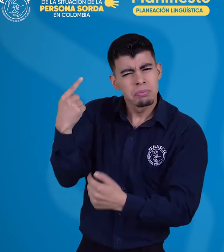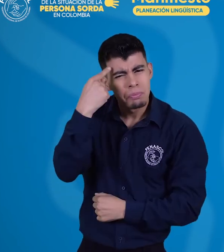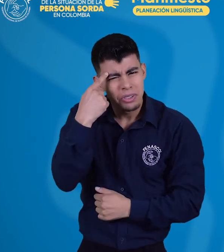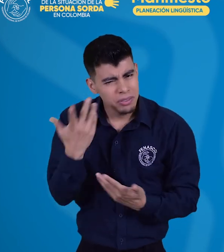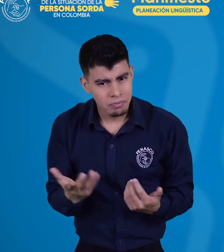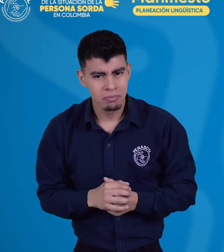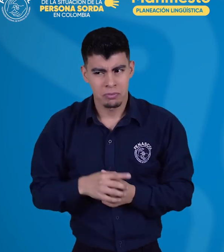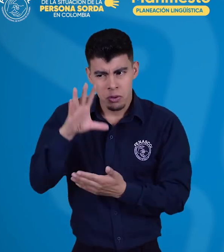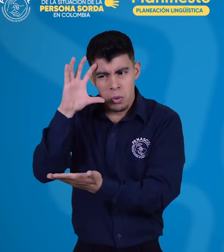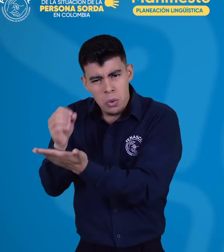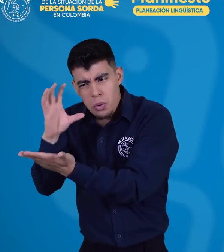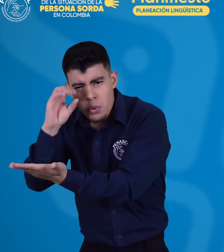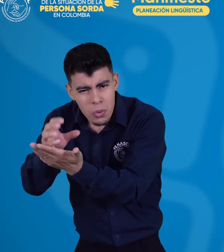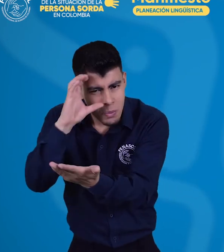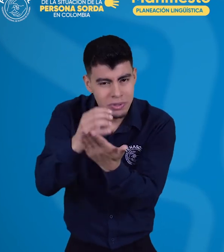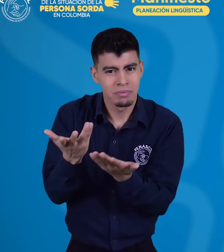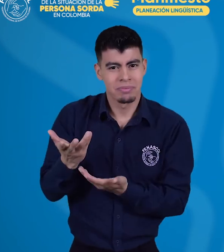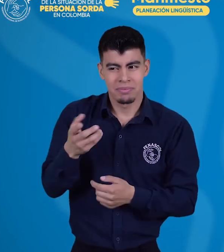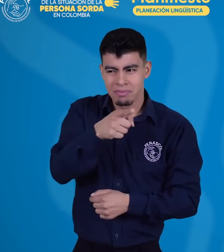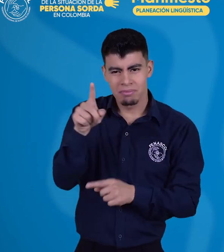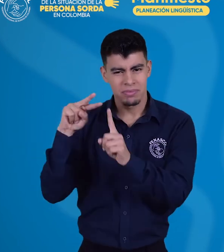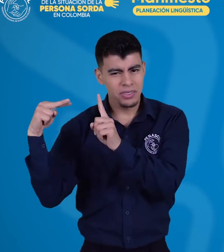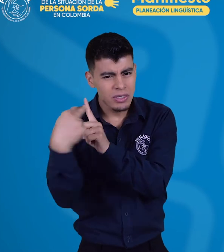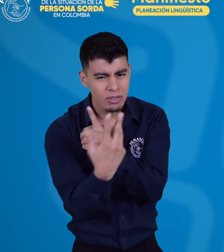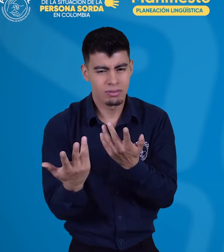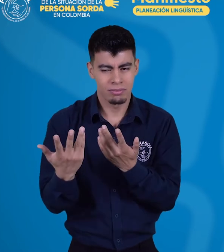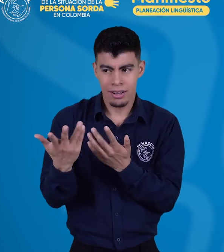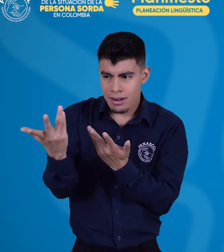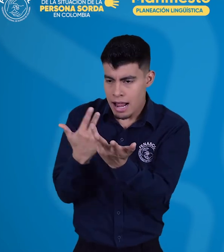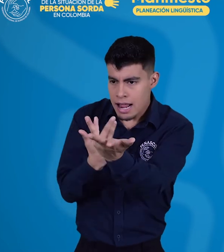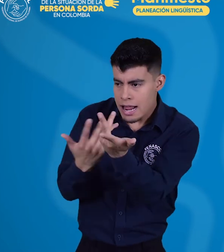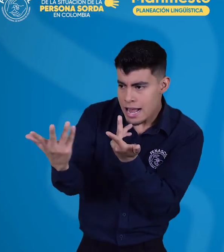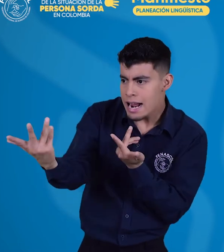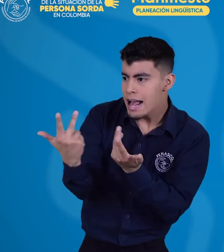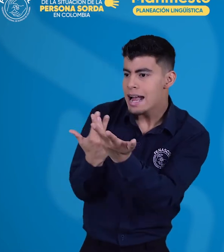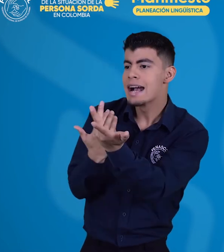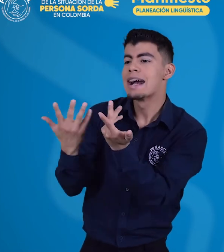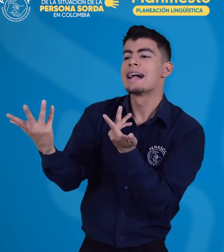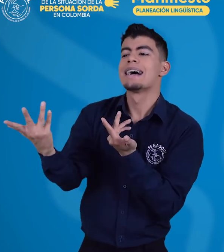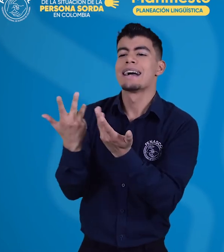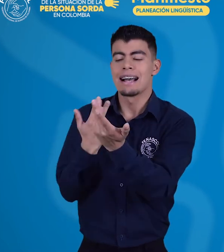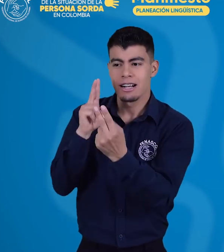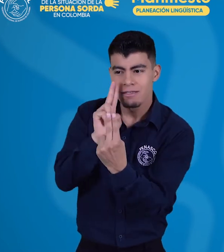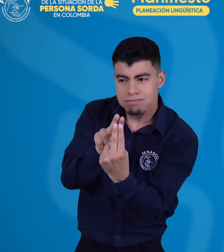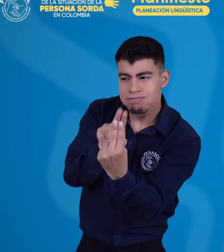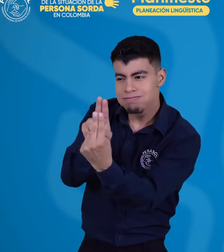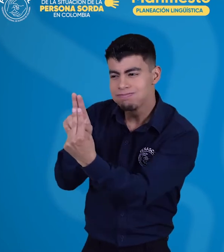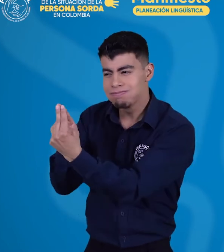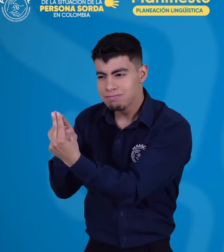desde la discapacidad y las comunidades étnicas frente a la comunidad sorda y la lengua de señas colombiana.